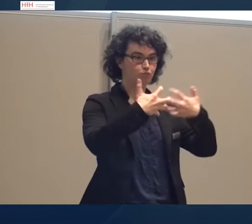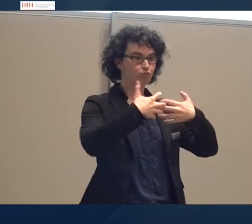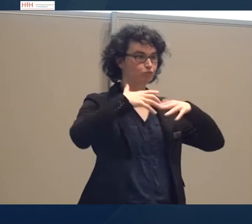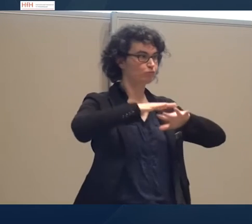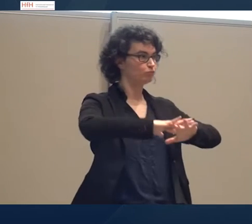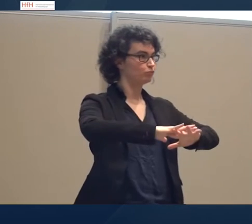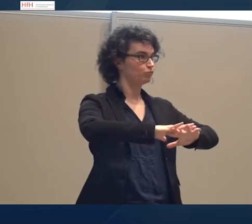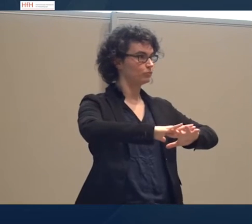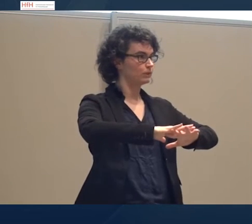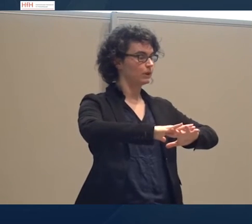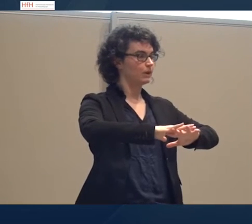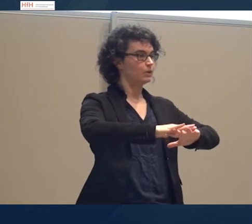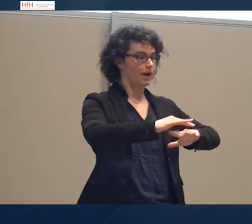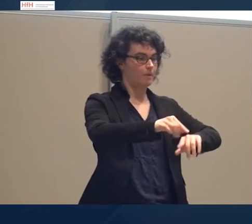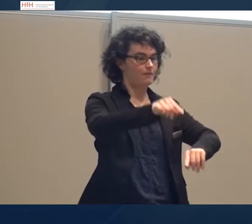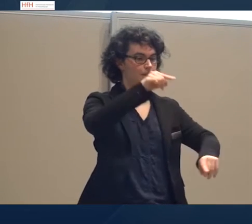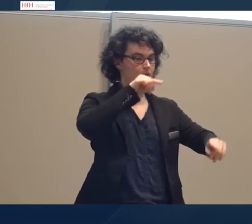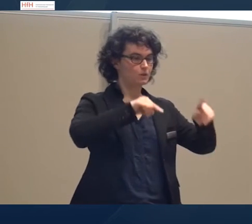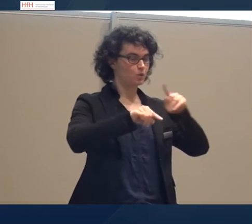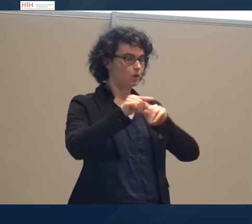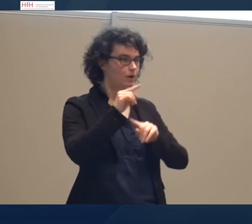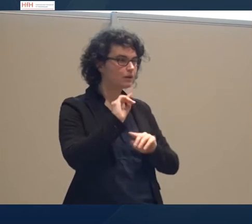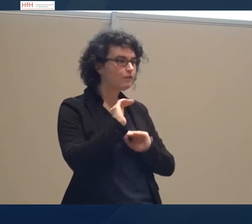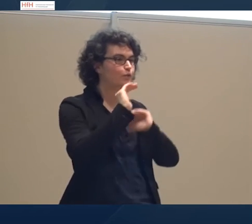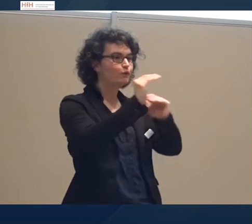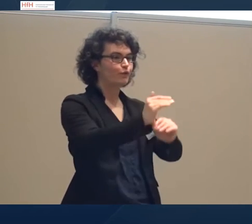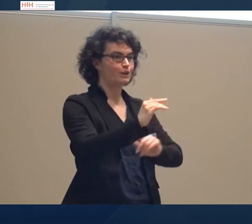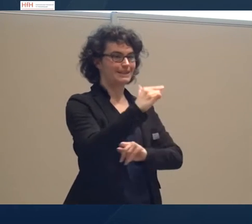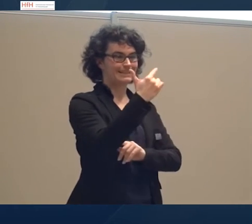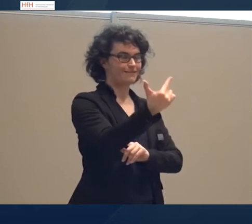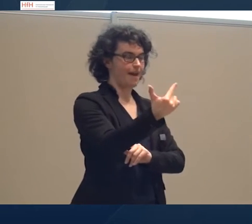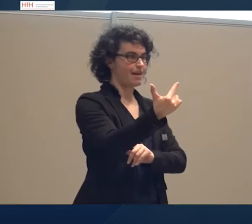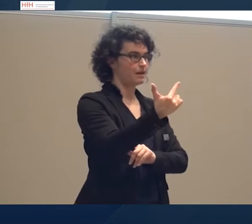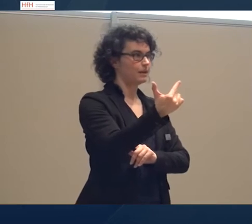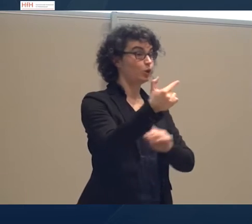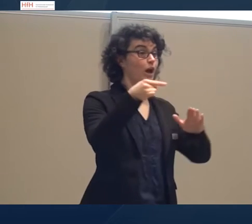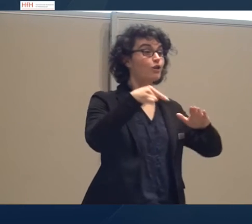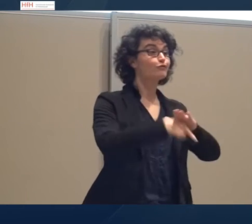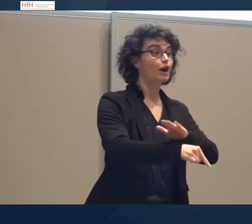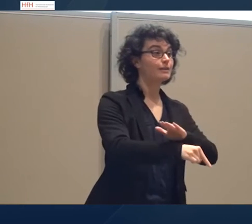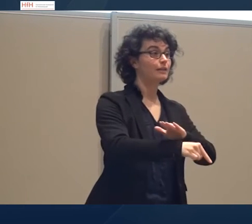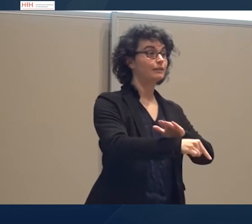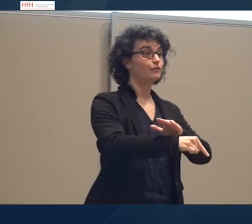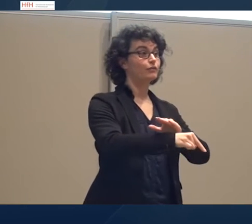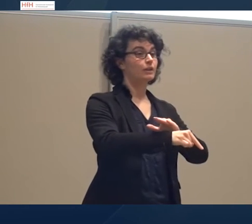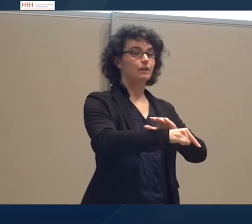zurückzuspiegeln, um in der Phase 2 qualitativ dann praktisch durch die Reflexion